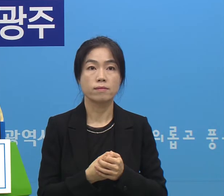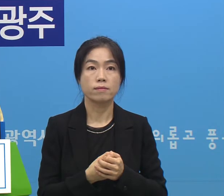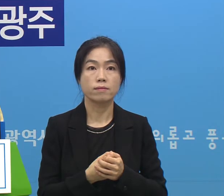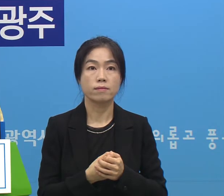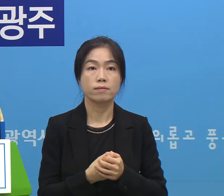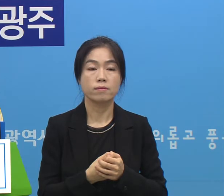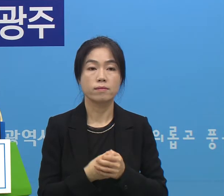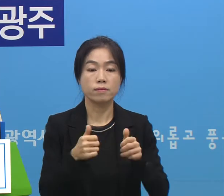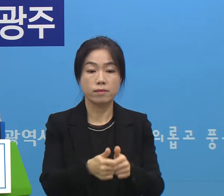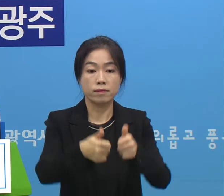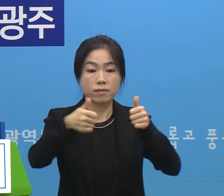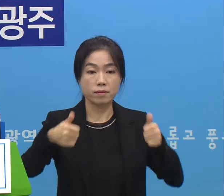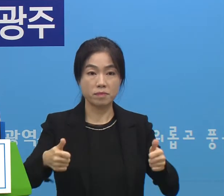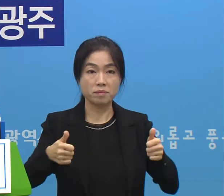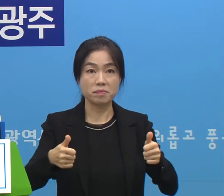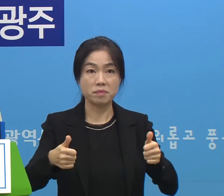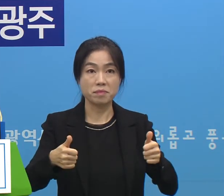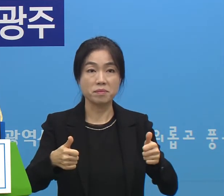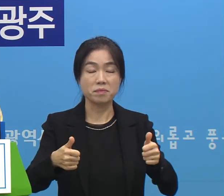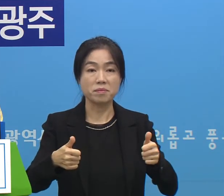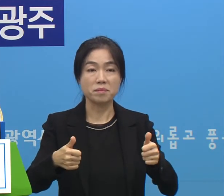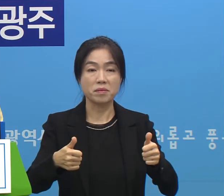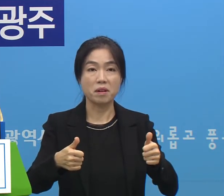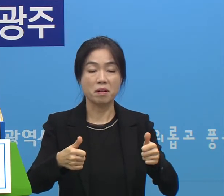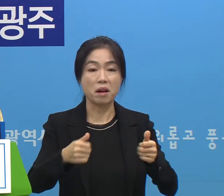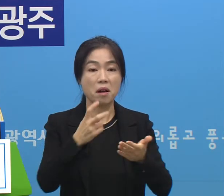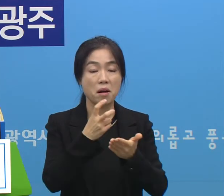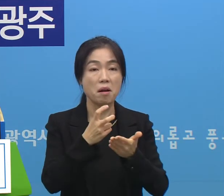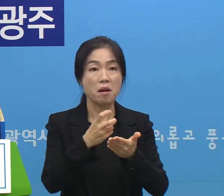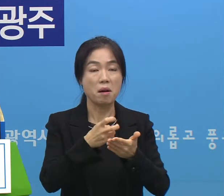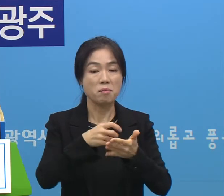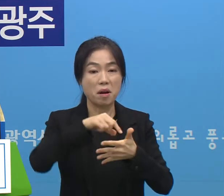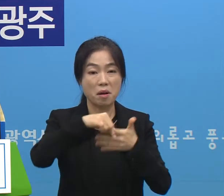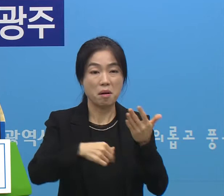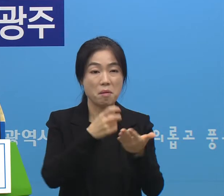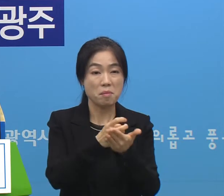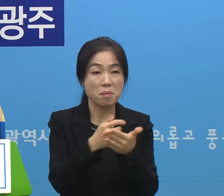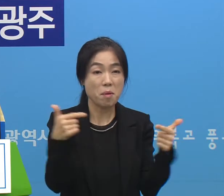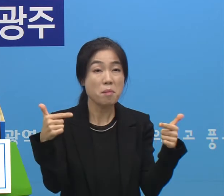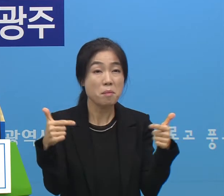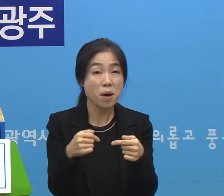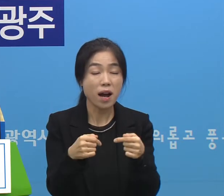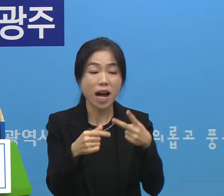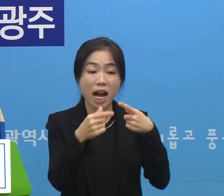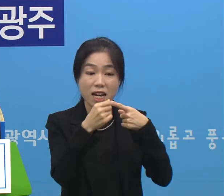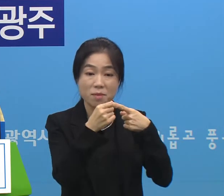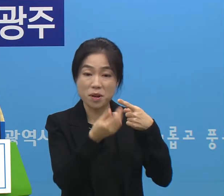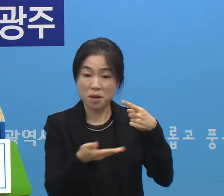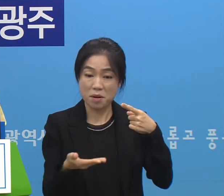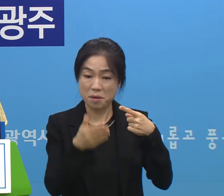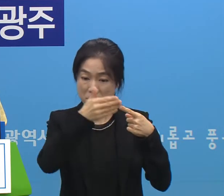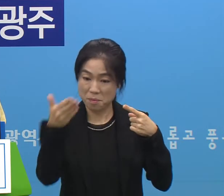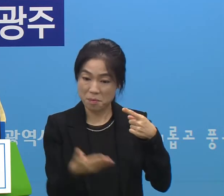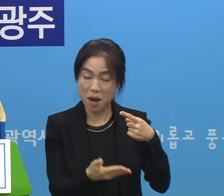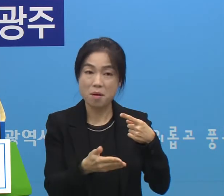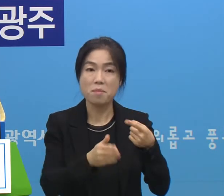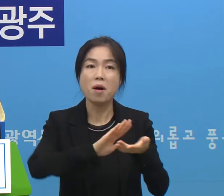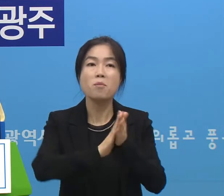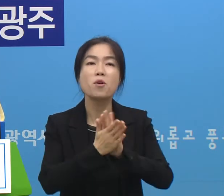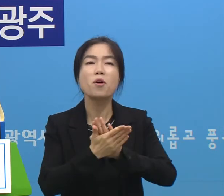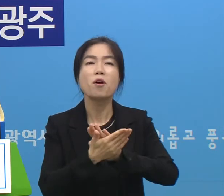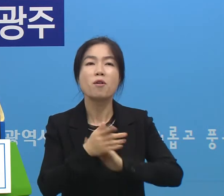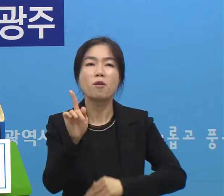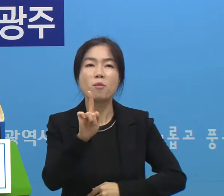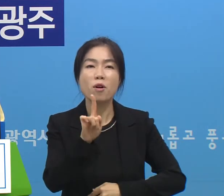거리 두기가 완화가 되면 사회적 거리 두기를 2단계에서 1단계로 완화시키면 가장 큰 변화는 두